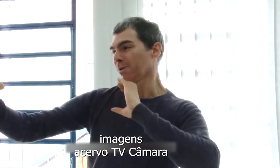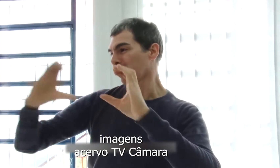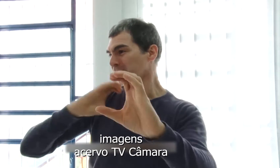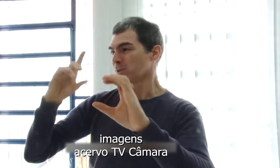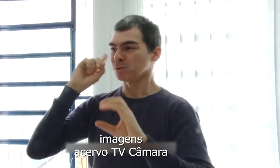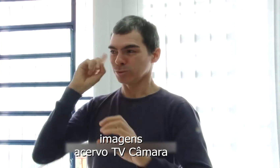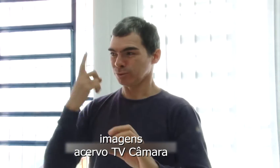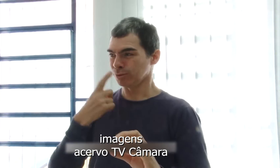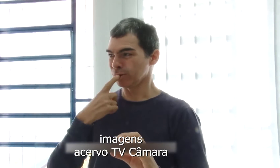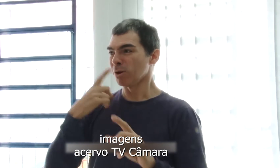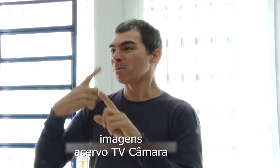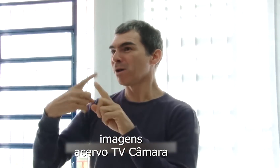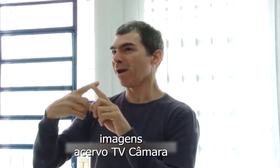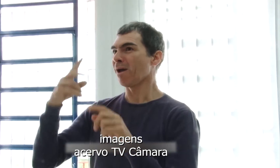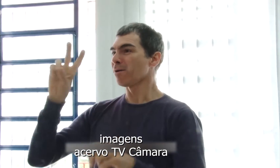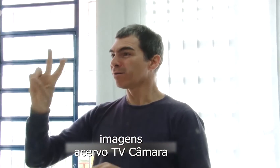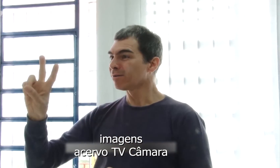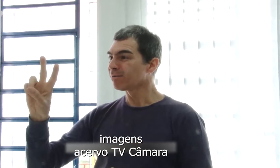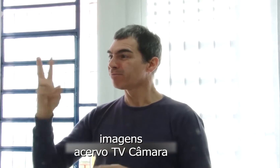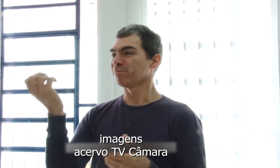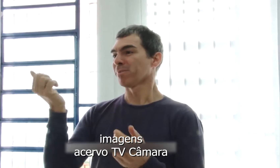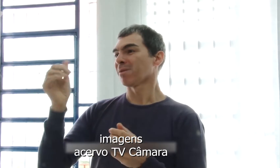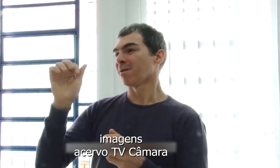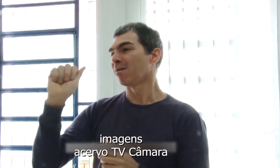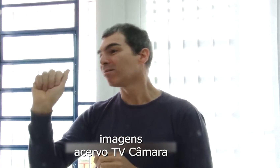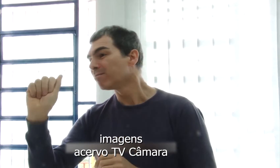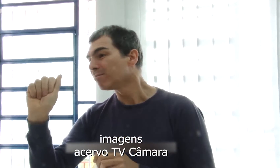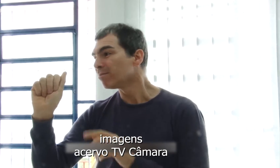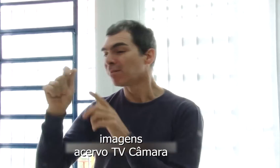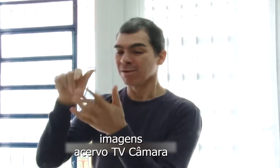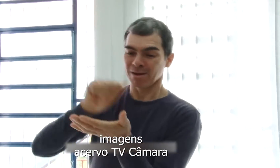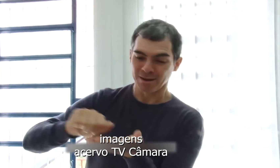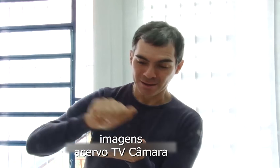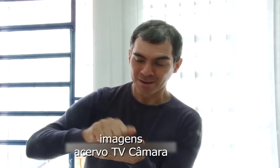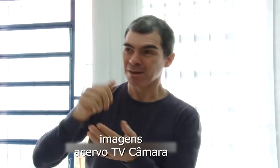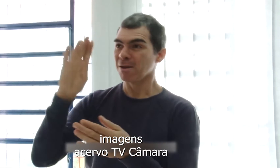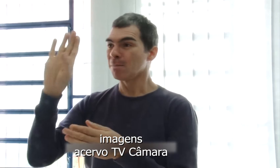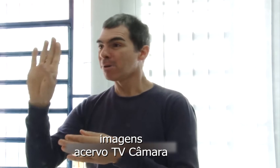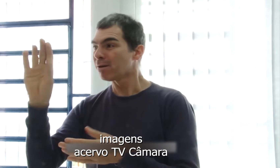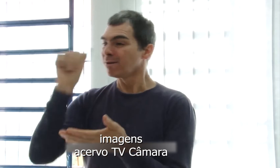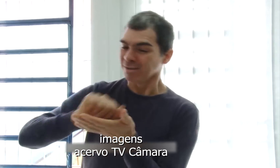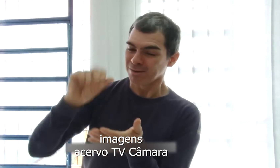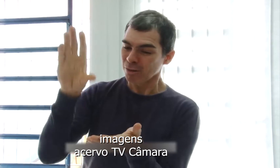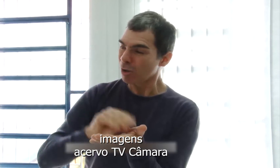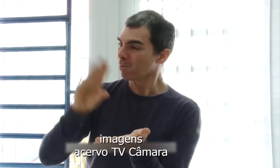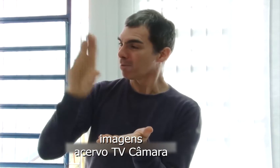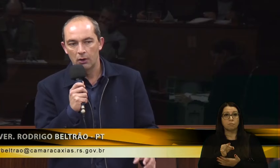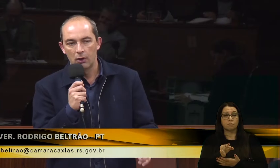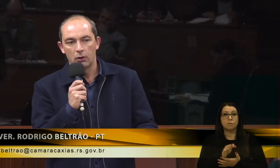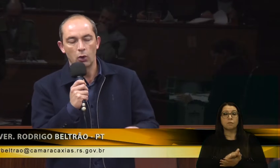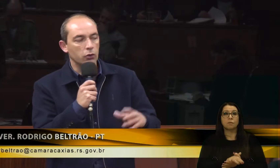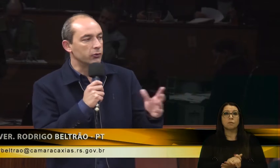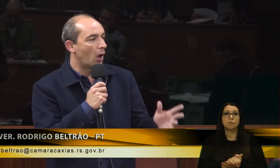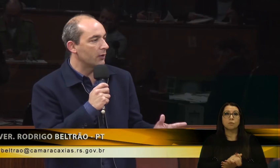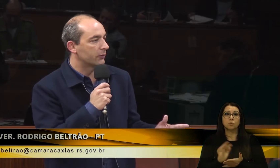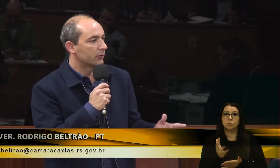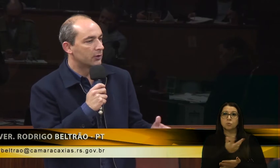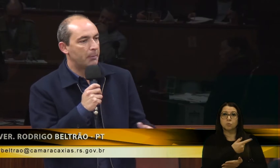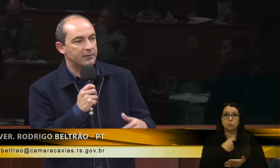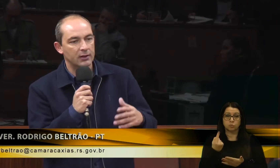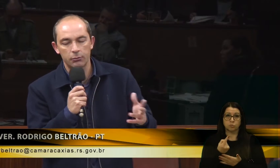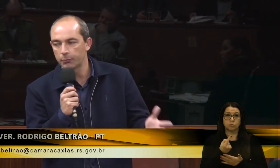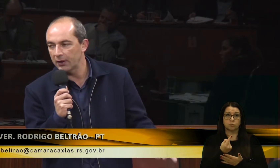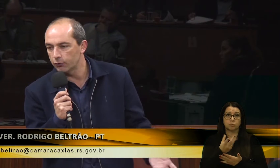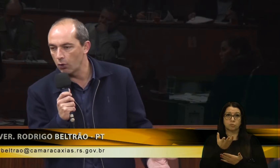sancionada pelo prefeito, os sistemas de ensino terão três anos para cumprirem as exigências. Todos nós